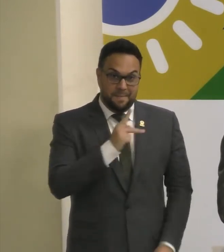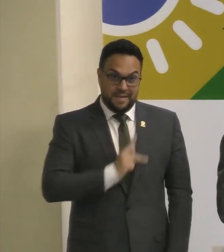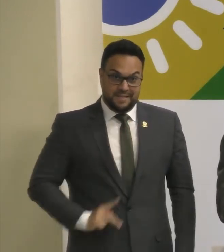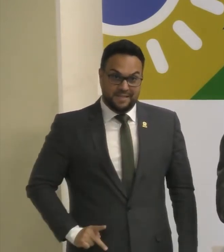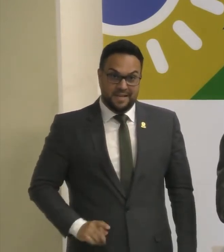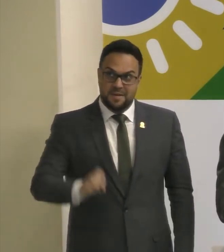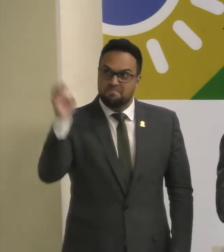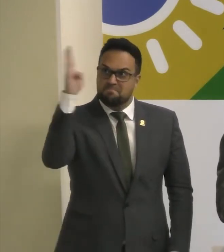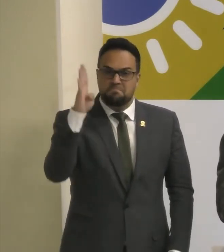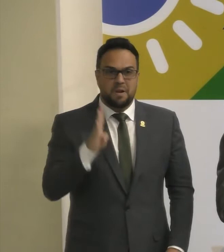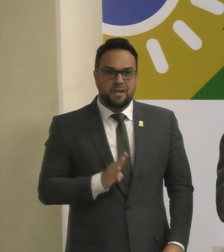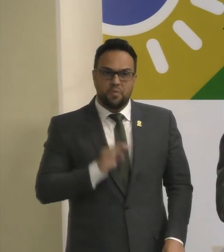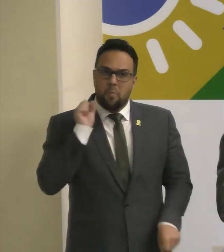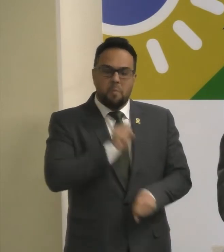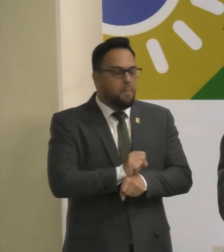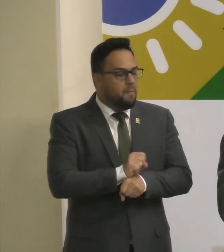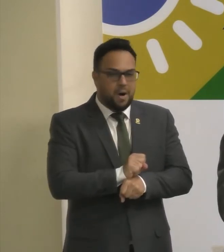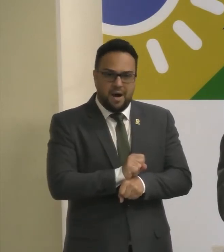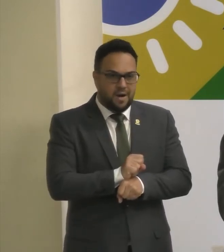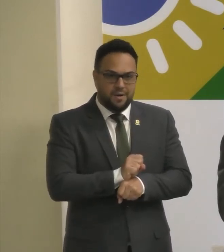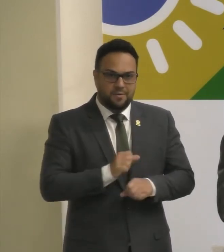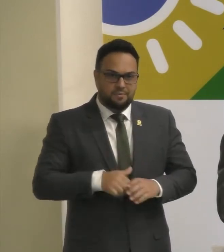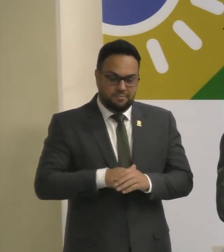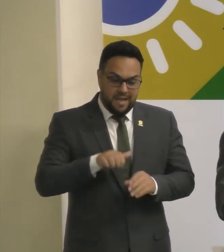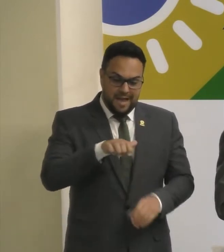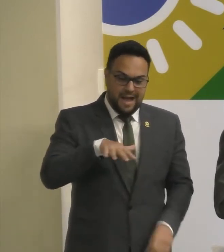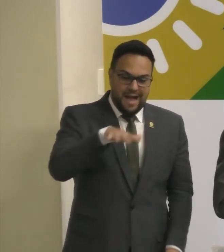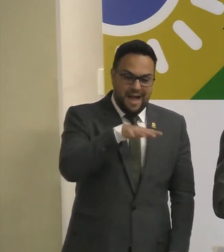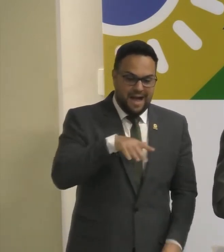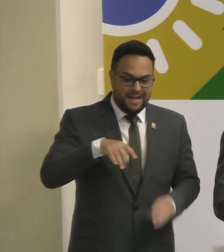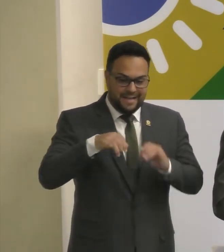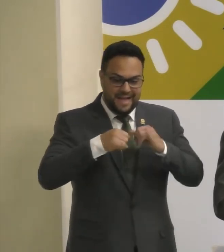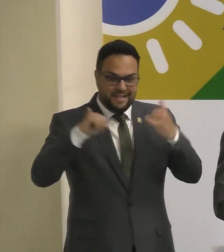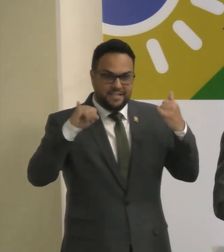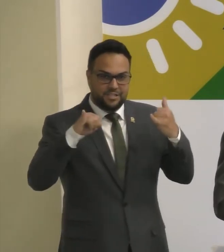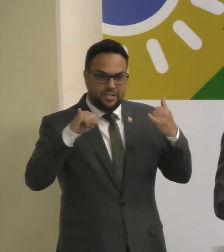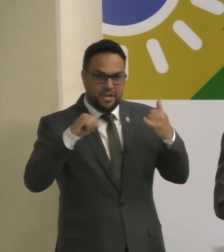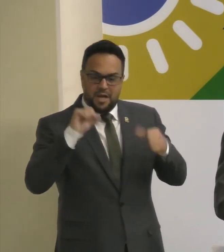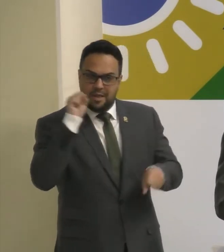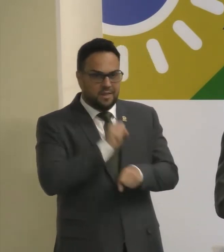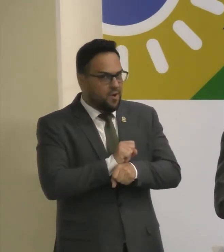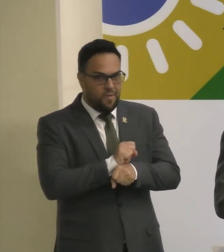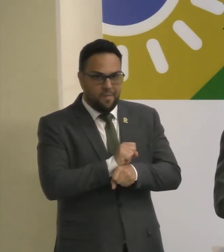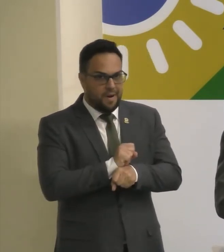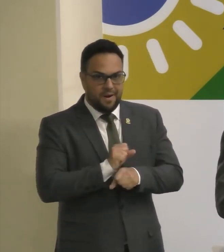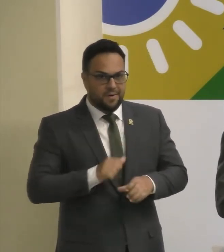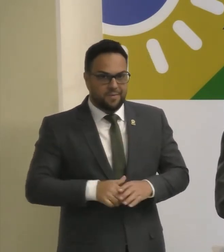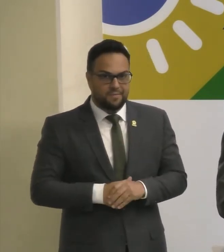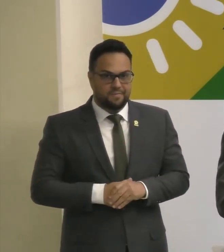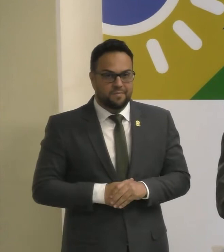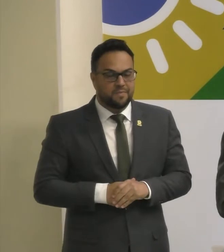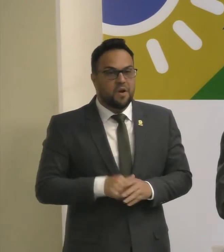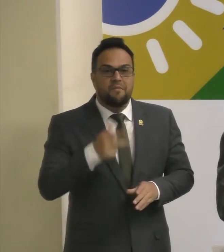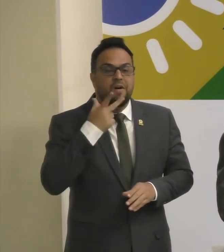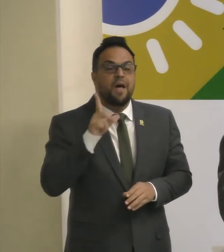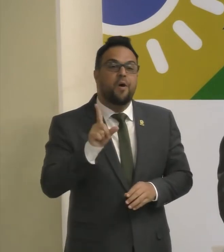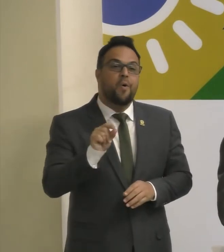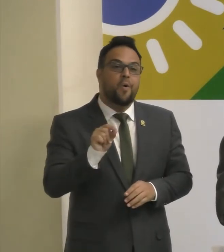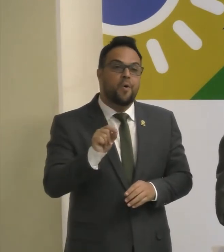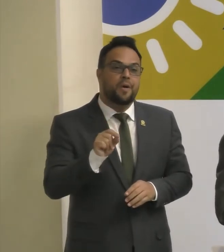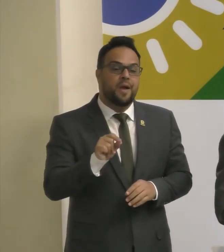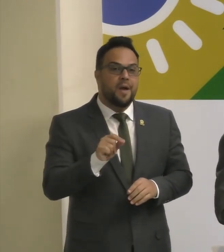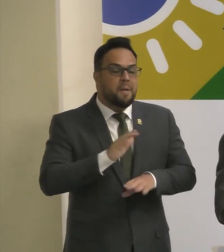parou. O setor de energia não parou. Eu diria até que nunca foi tão